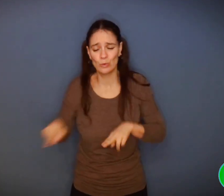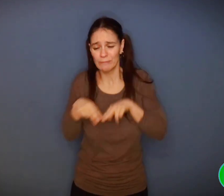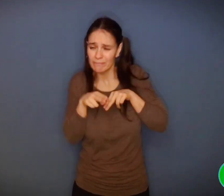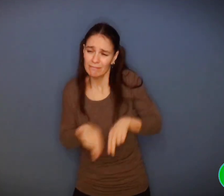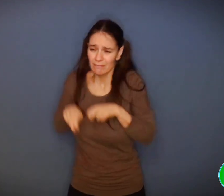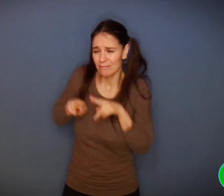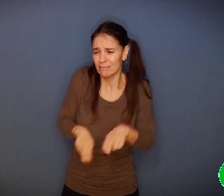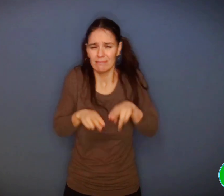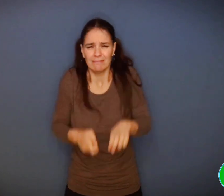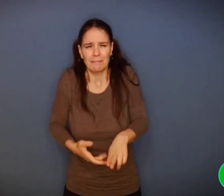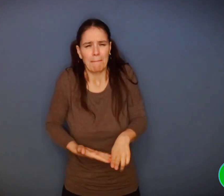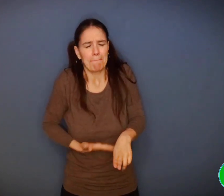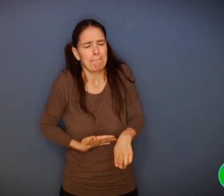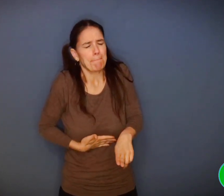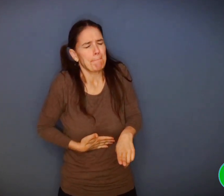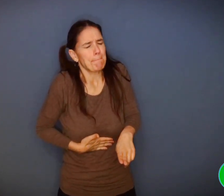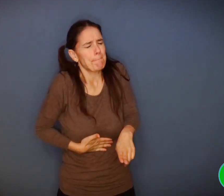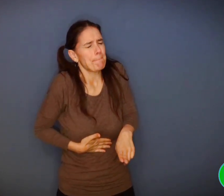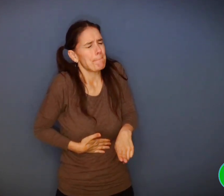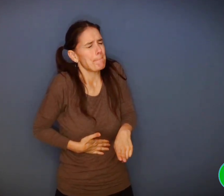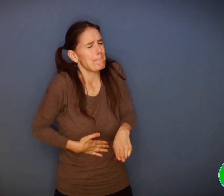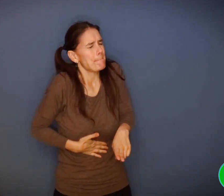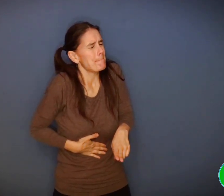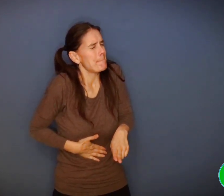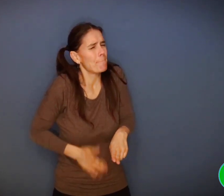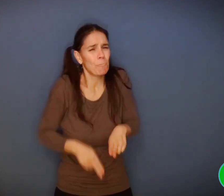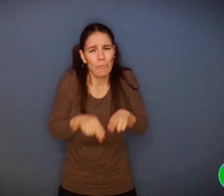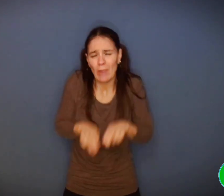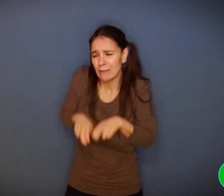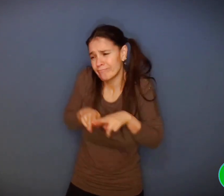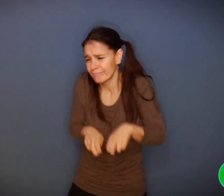Le ventre creux, Félicien retourne vers son terrier.